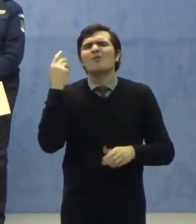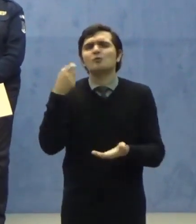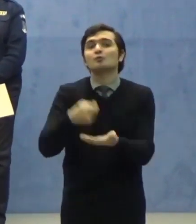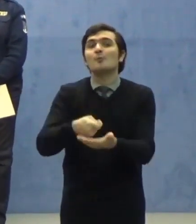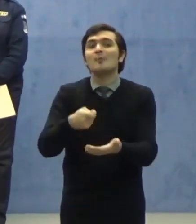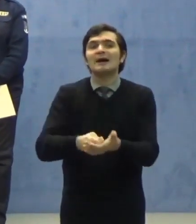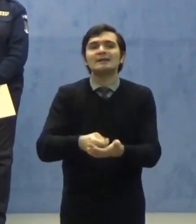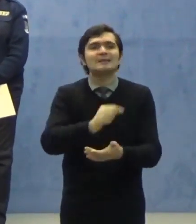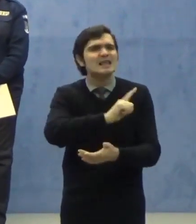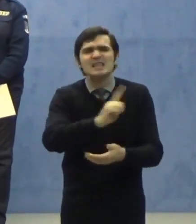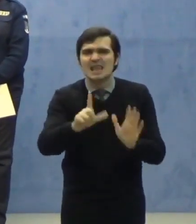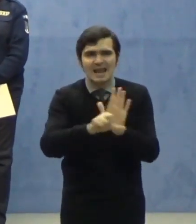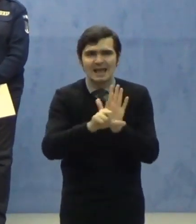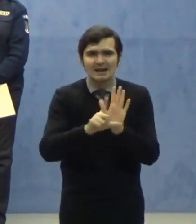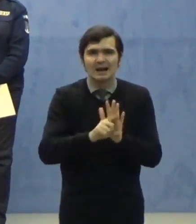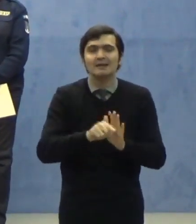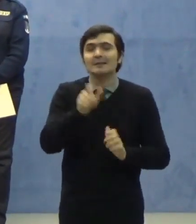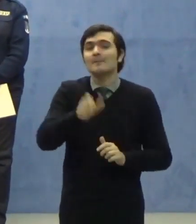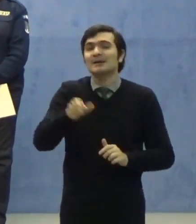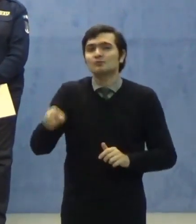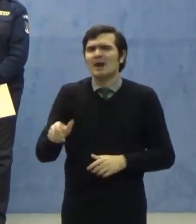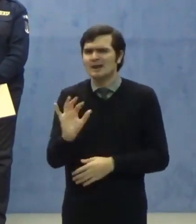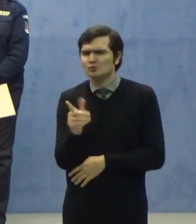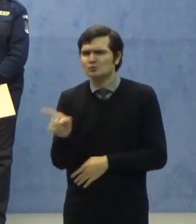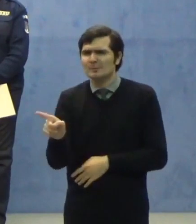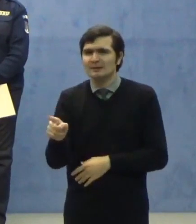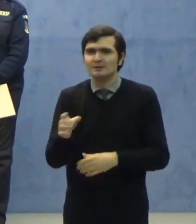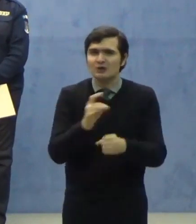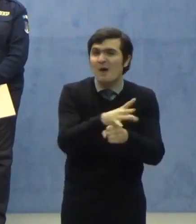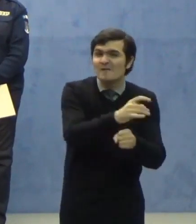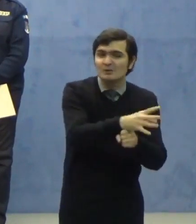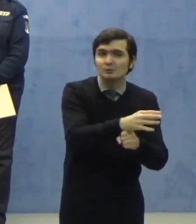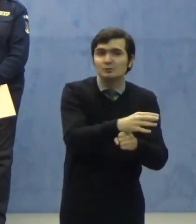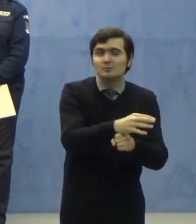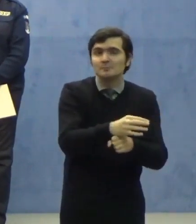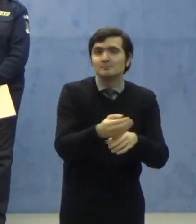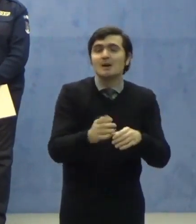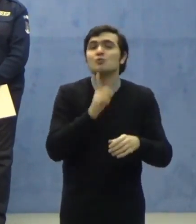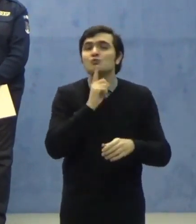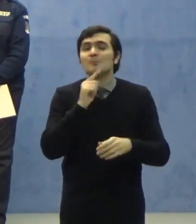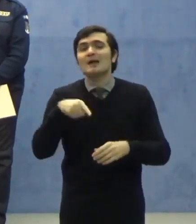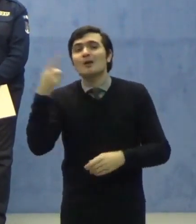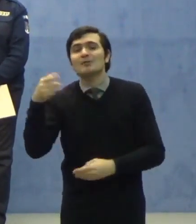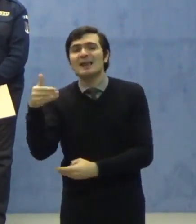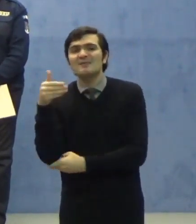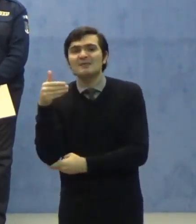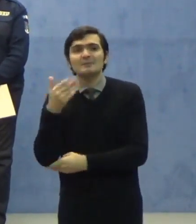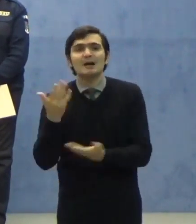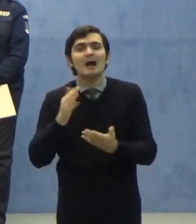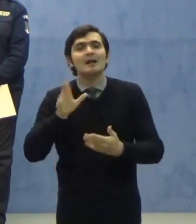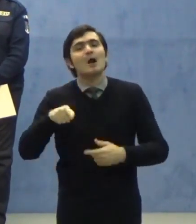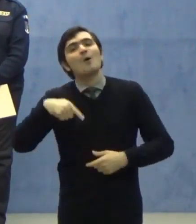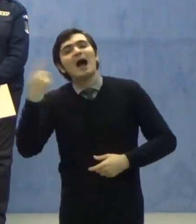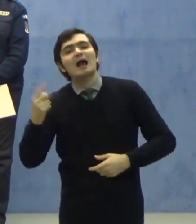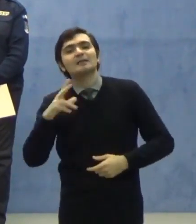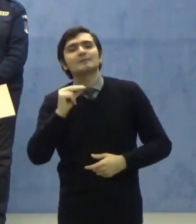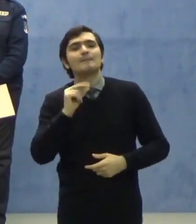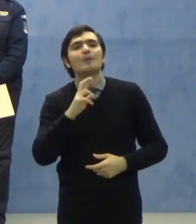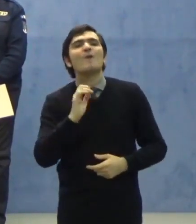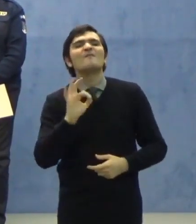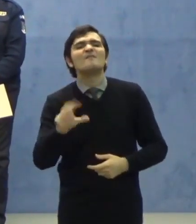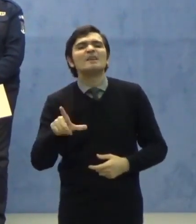ilegal de suspecții și comercializate în numele unor societăți comerciale cu alt profil de activitate la prețuri